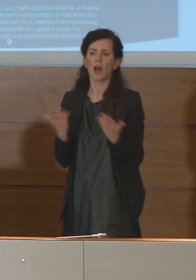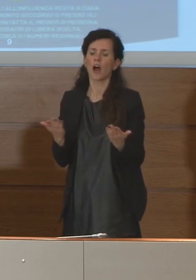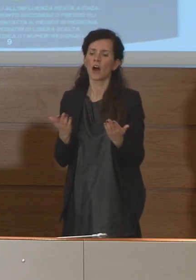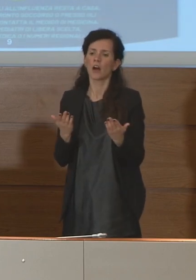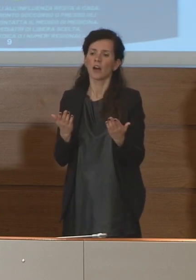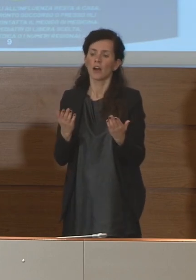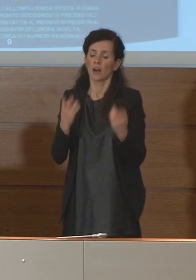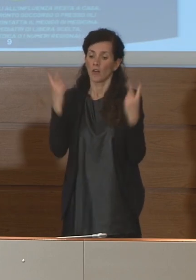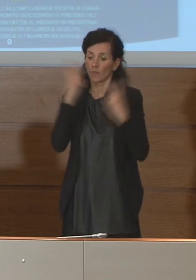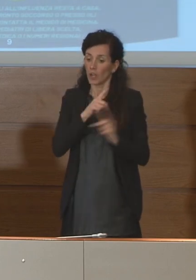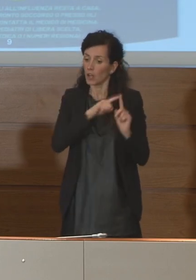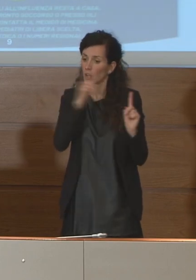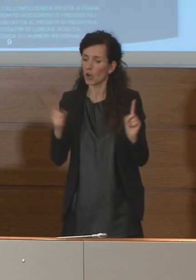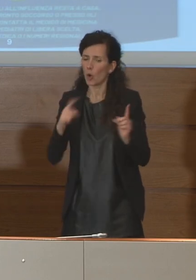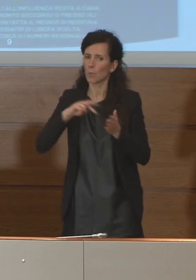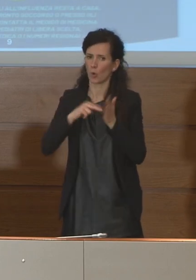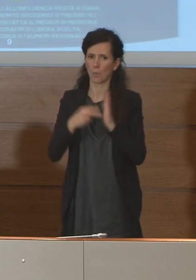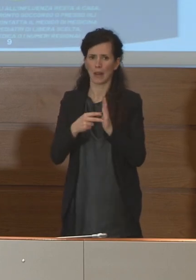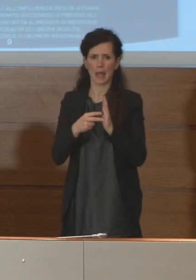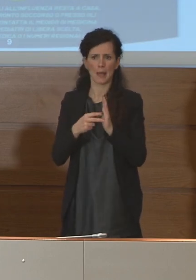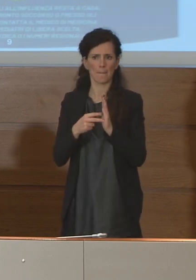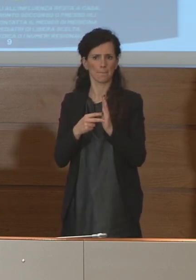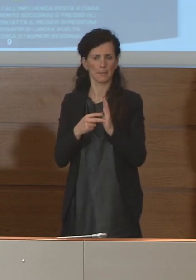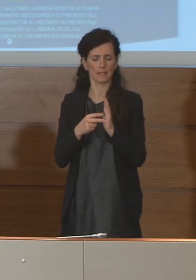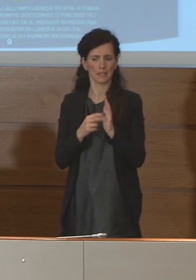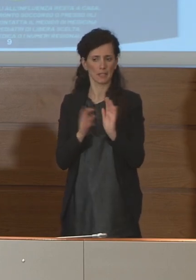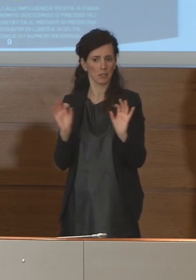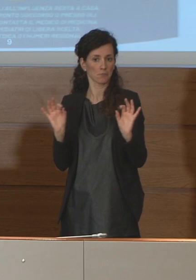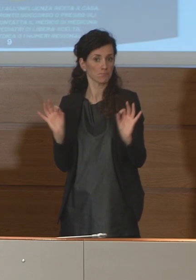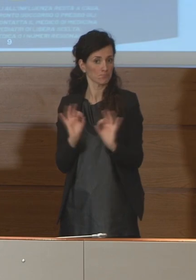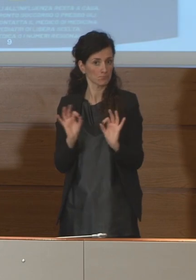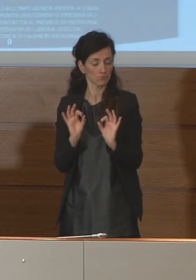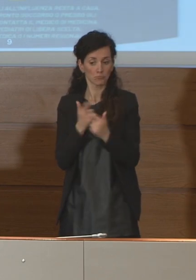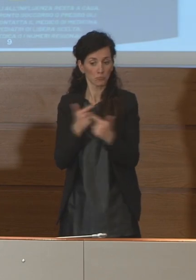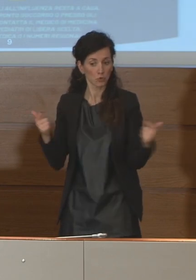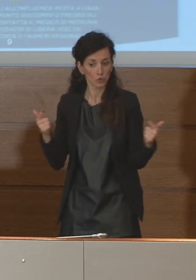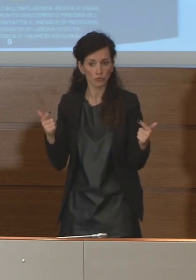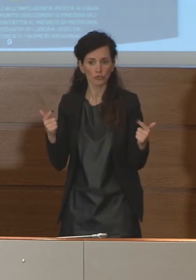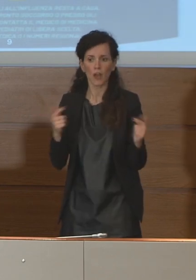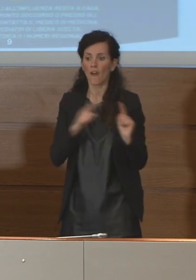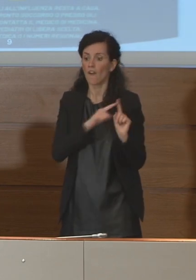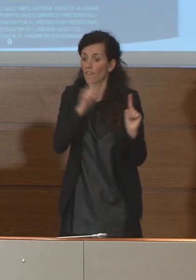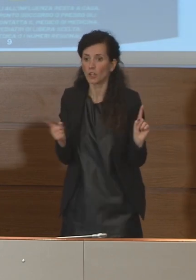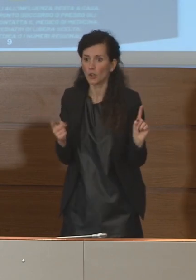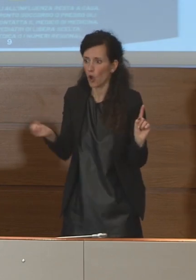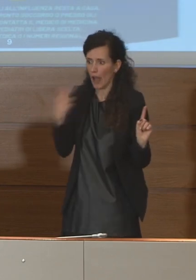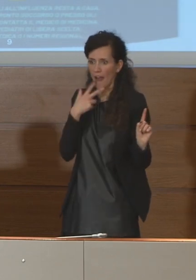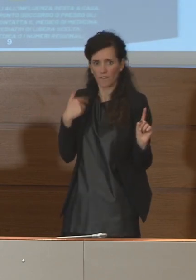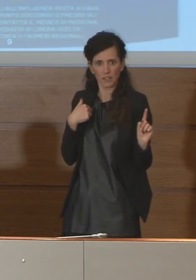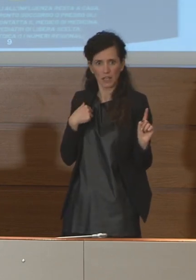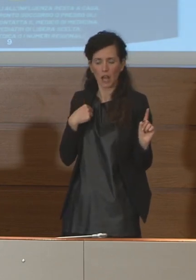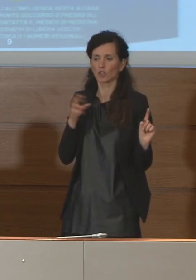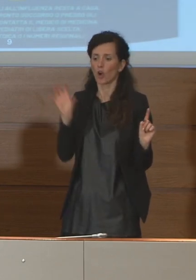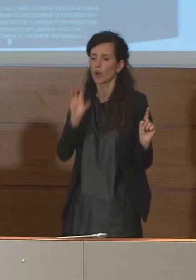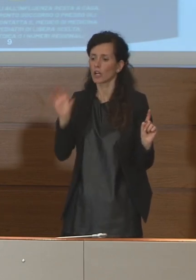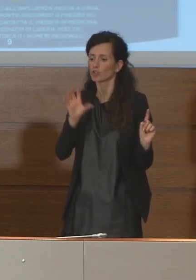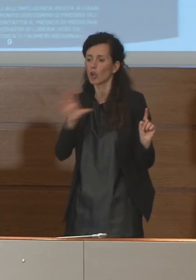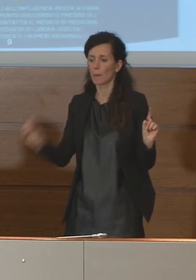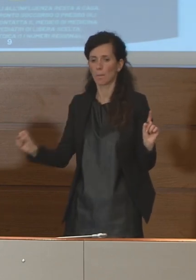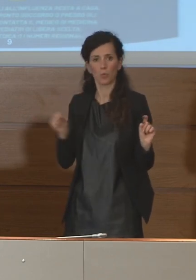problemi e non rileviamo almeno per quello che è stato segnalato a noi dalla regione Puglia